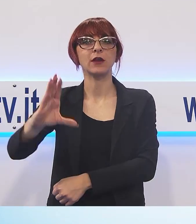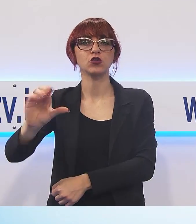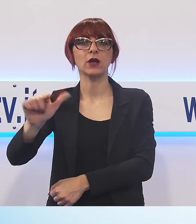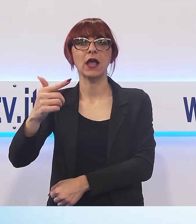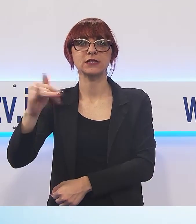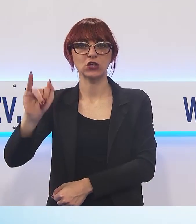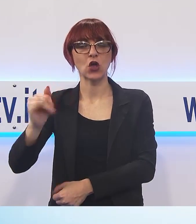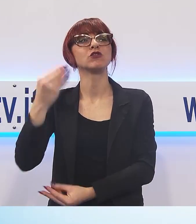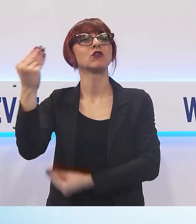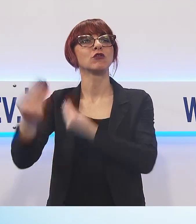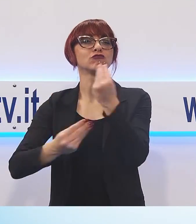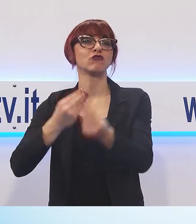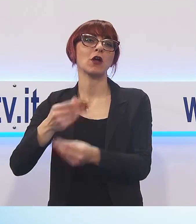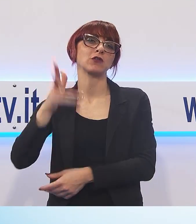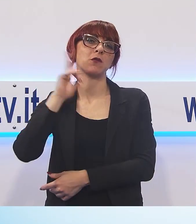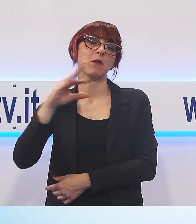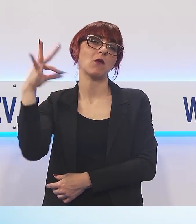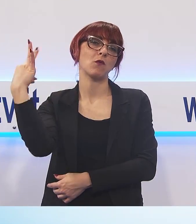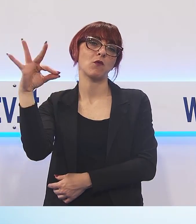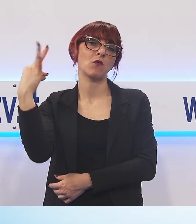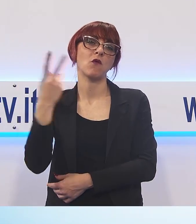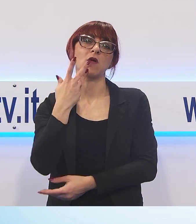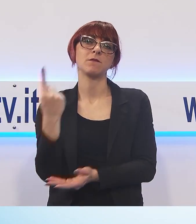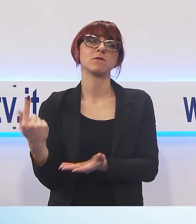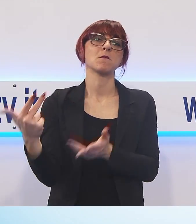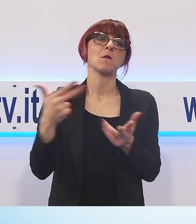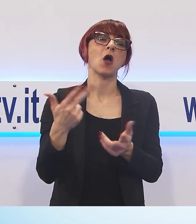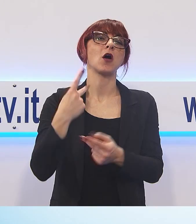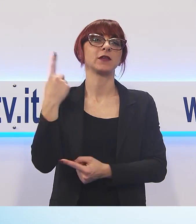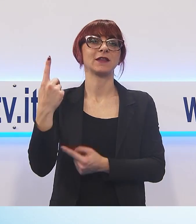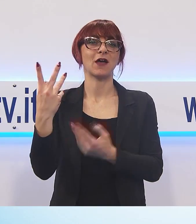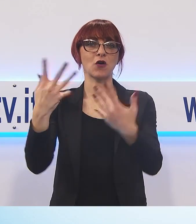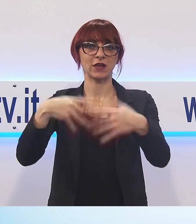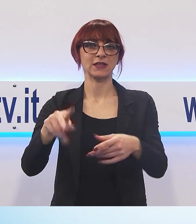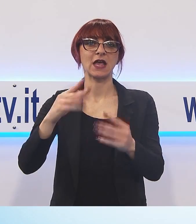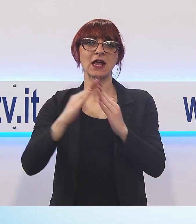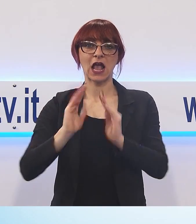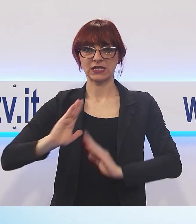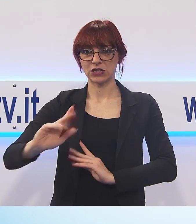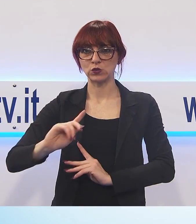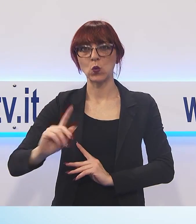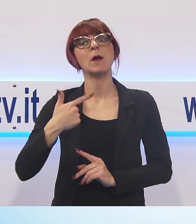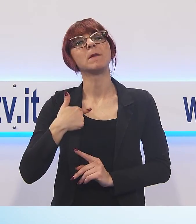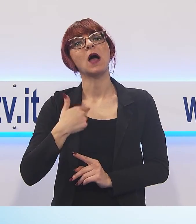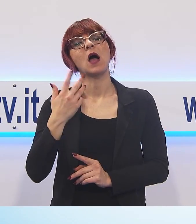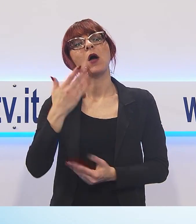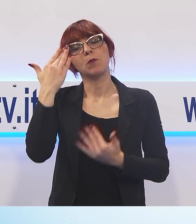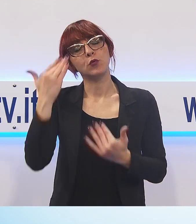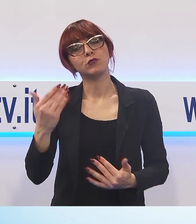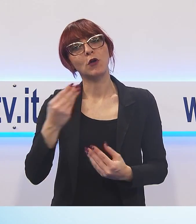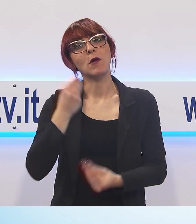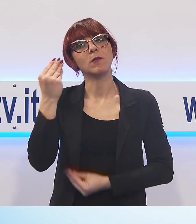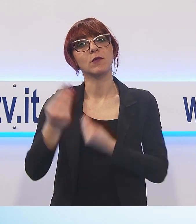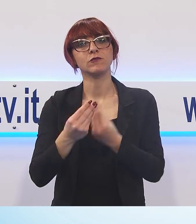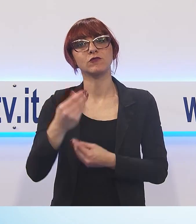giocatore di livello, che ha voluto portare l'evento a casa. Purtroppo le carte per lui non hanno girato nel modo giusto. tanti premi